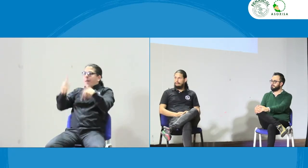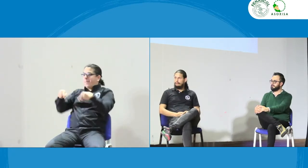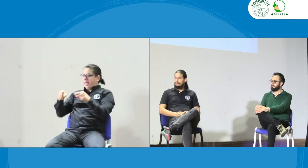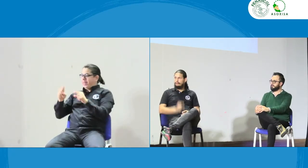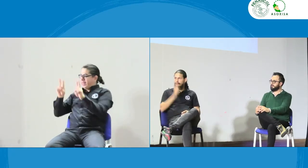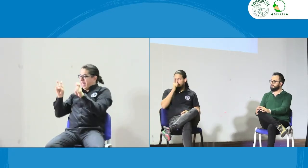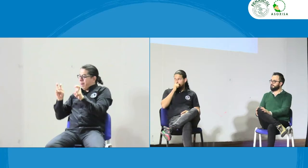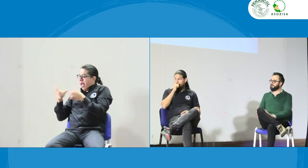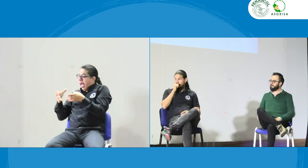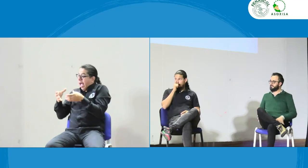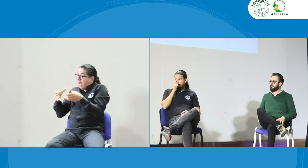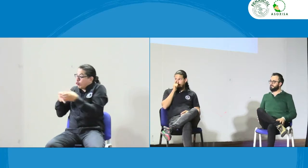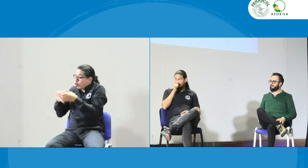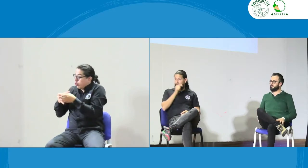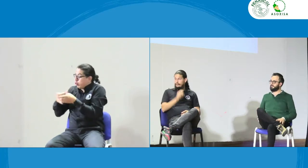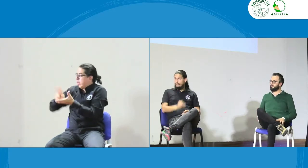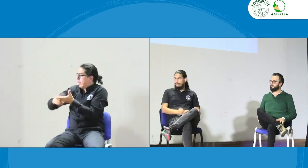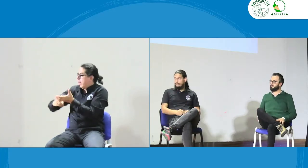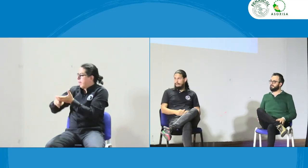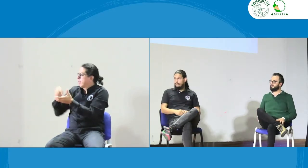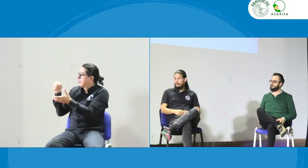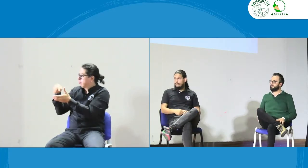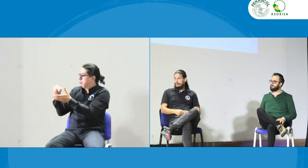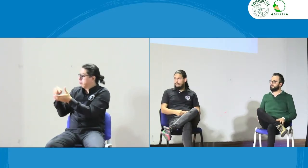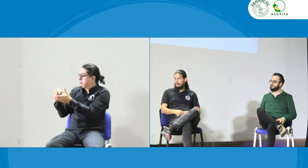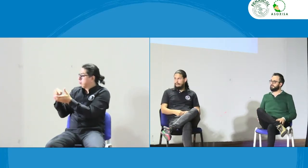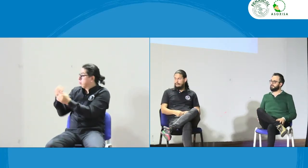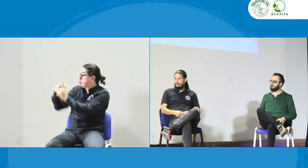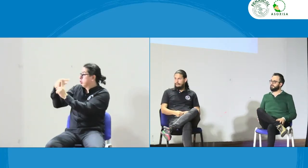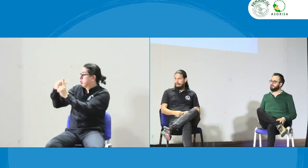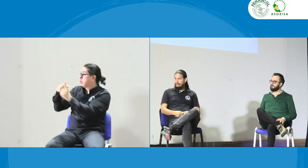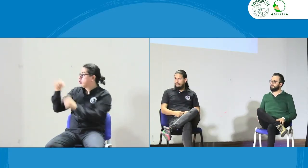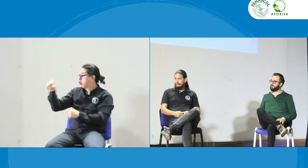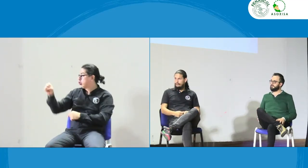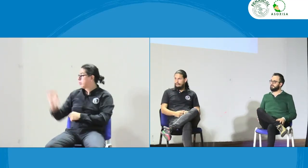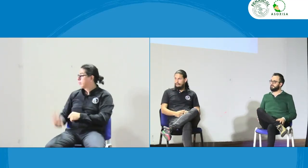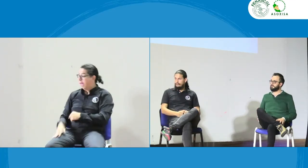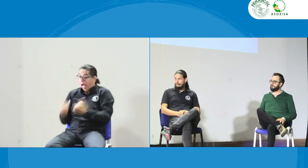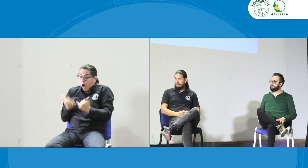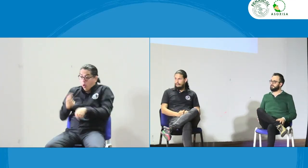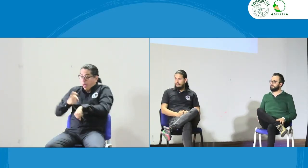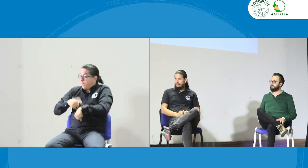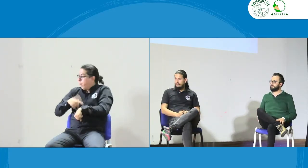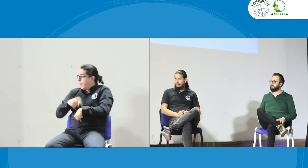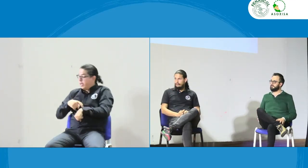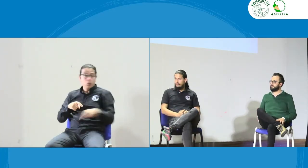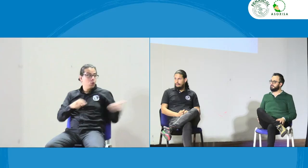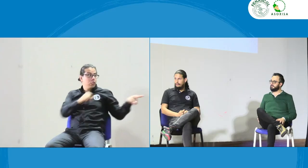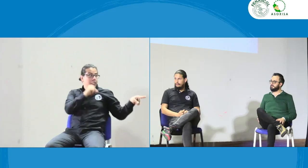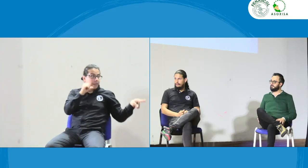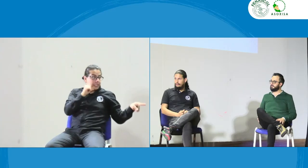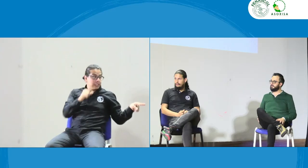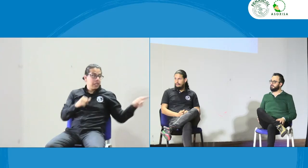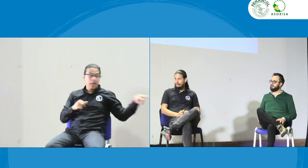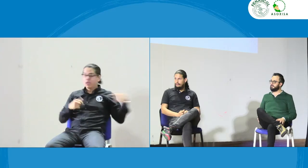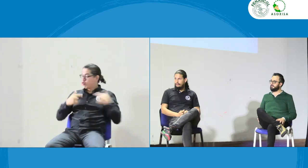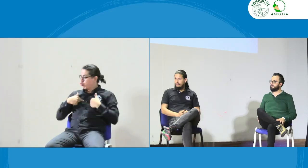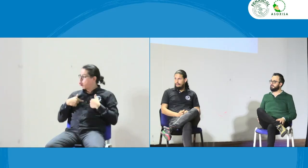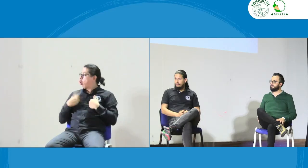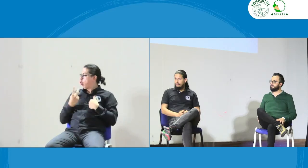replicando ese modelo pero en este tema de las asociaciones de intérpretes también es muy positivo en este